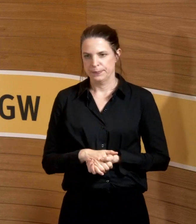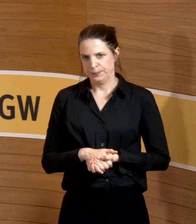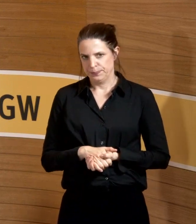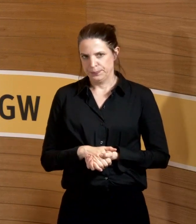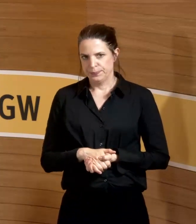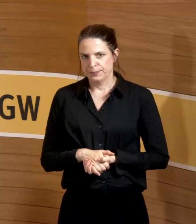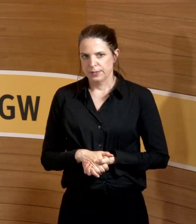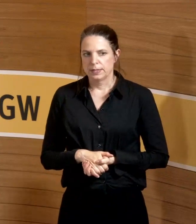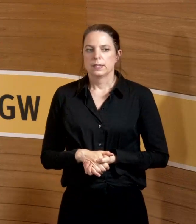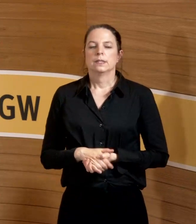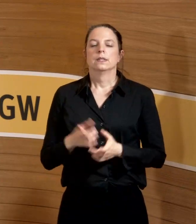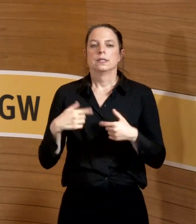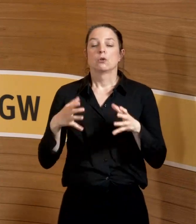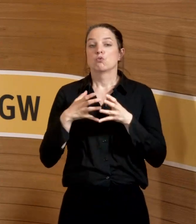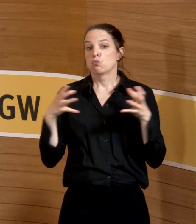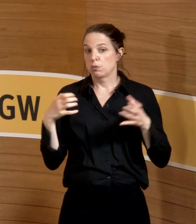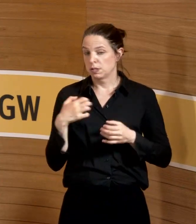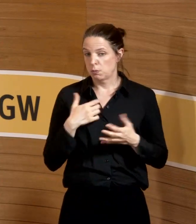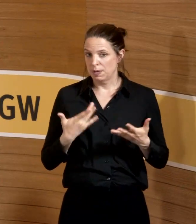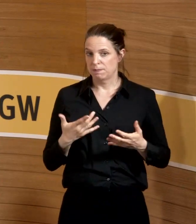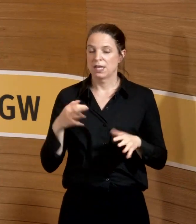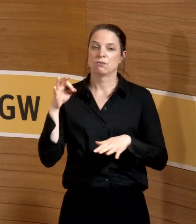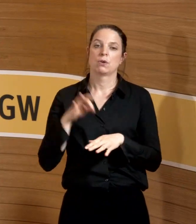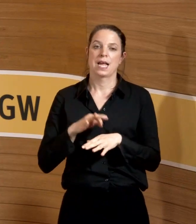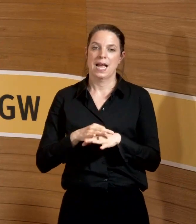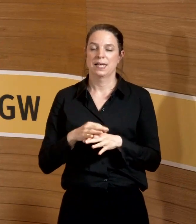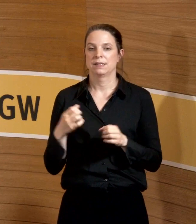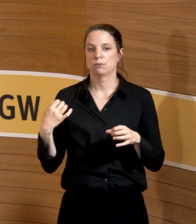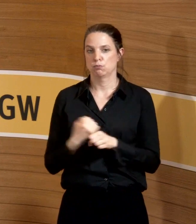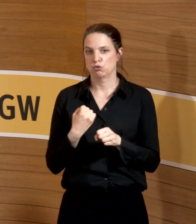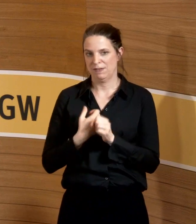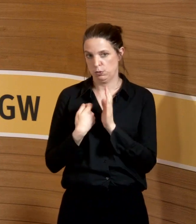Dann kommen wir zu dem großen, großen Problem der ärztlichen Beschäftigungsverbote.